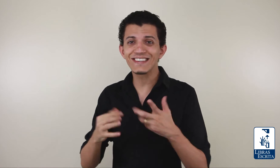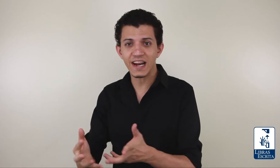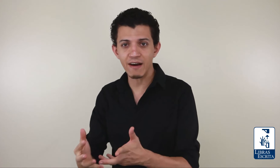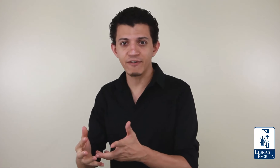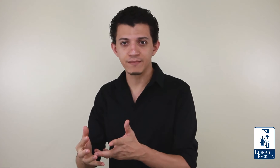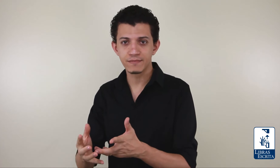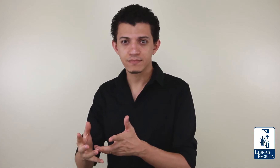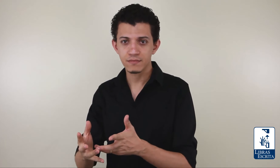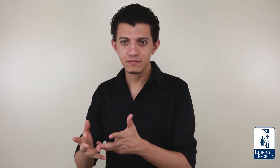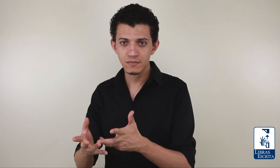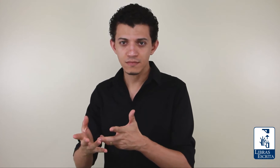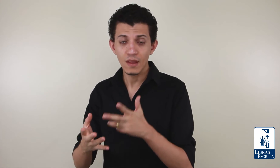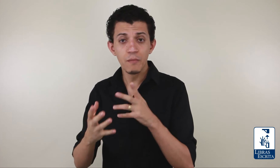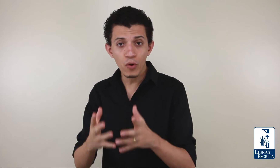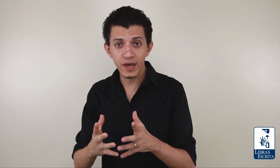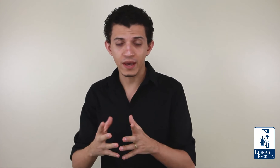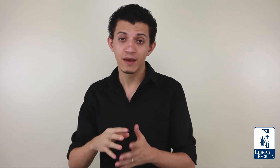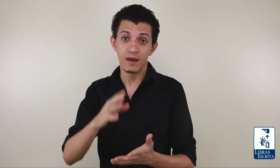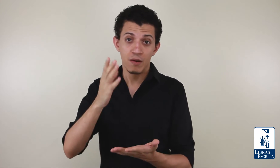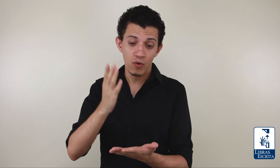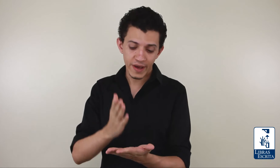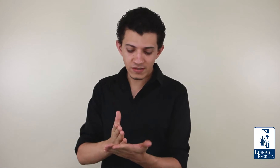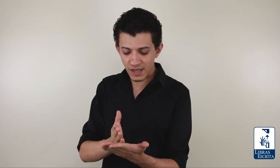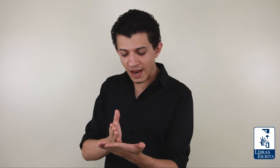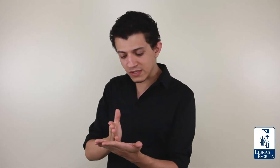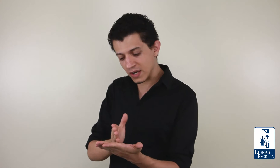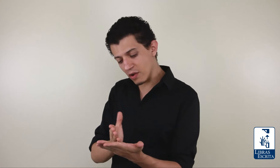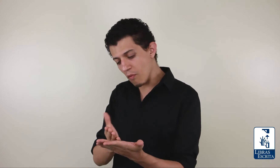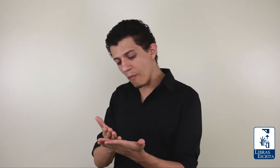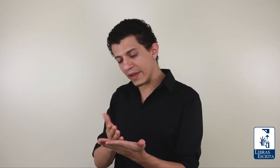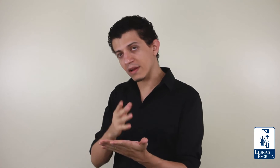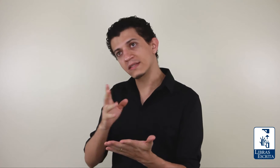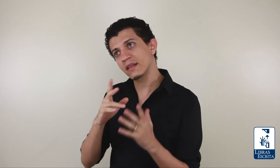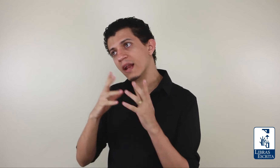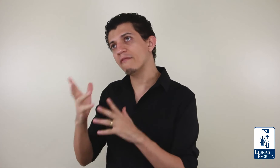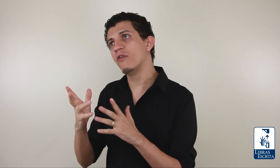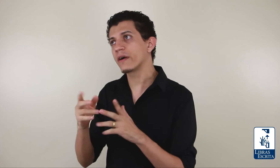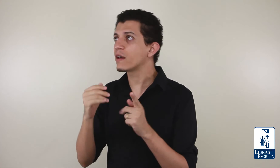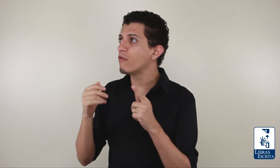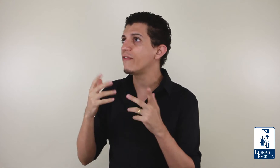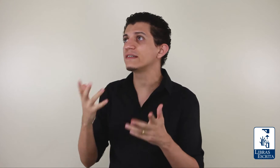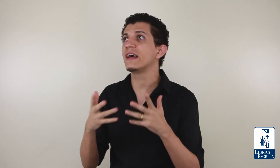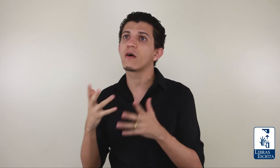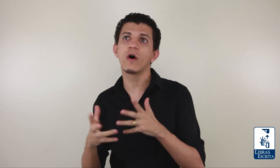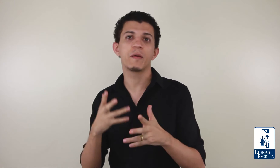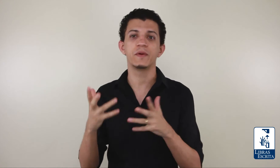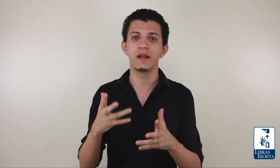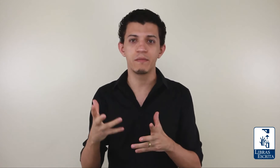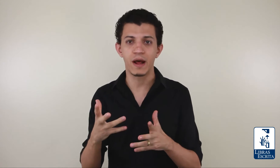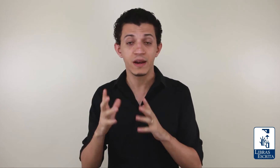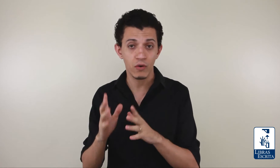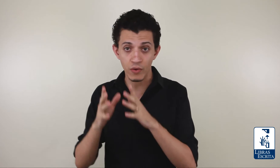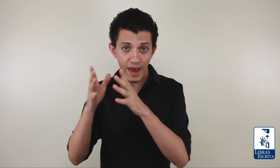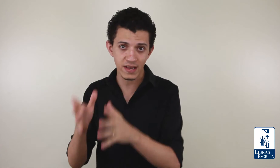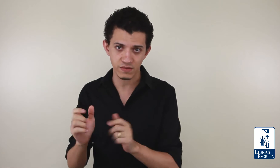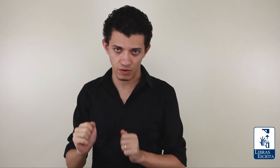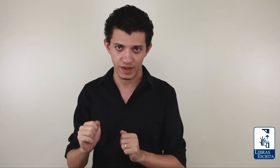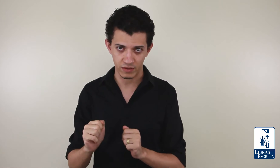trava. Por quê? Porque isso está relacionado não ao momento ali, você travou, o que eu vou fazer agora para poder lembrar. Não, não é esse o momento.